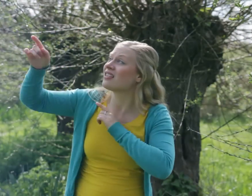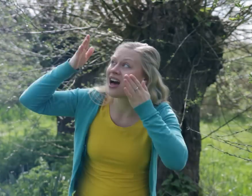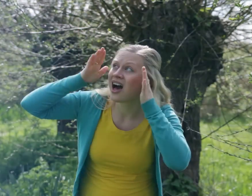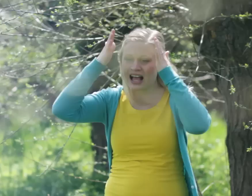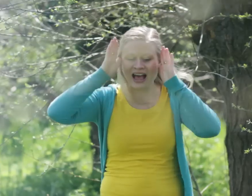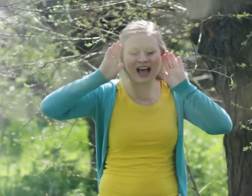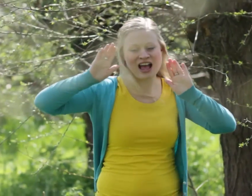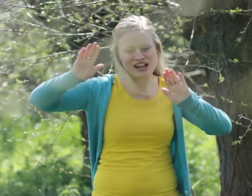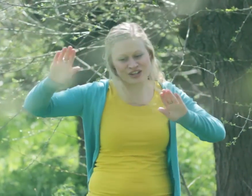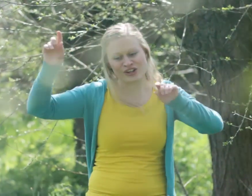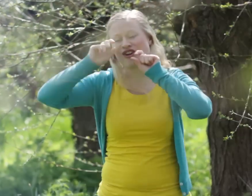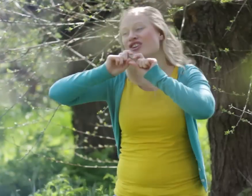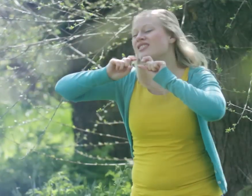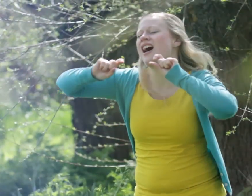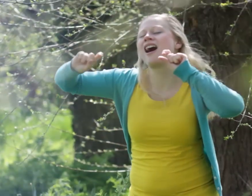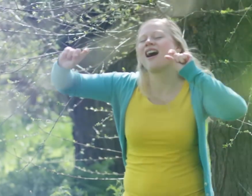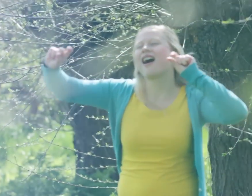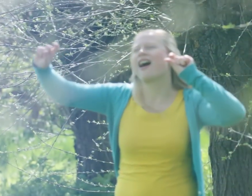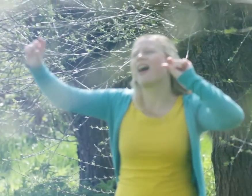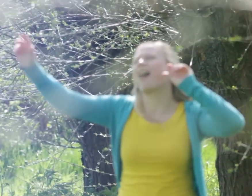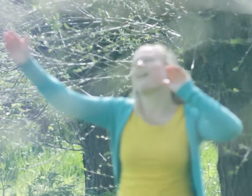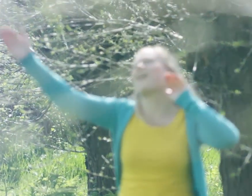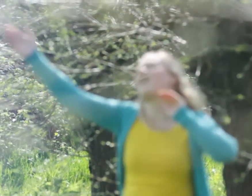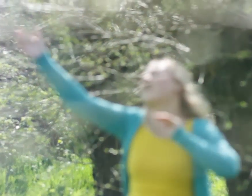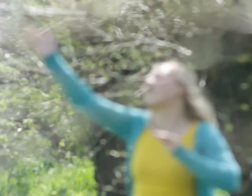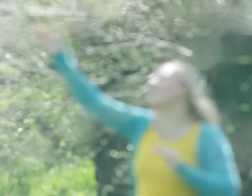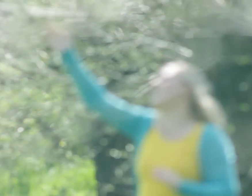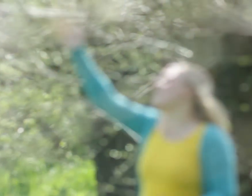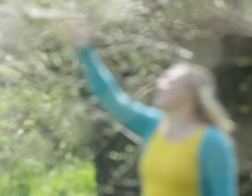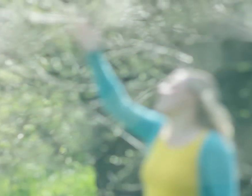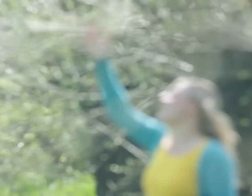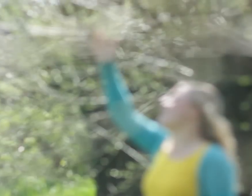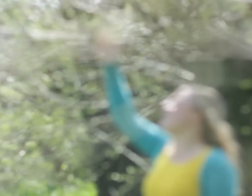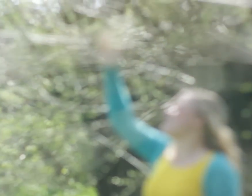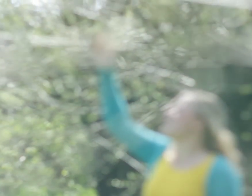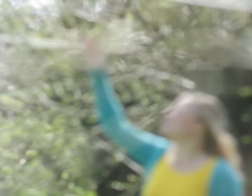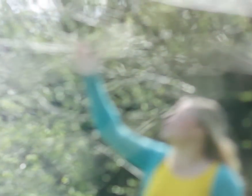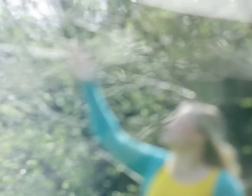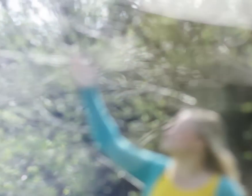zijn mijn heilige naam